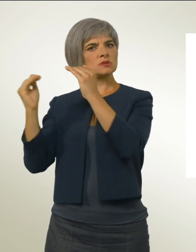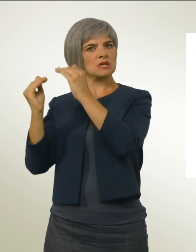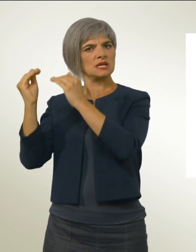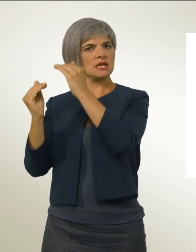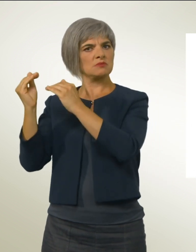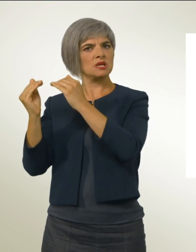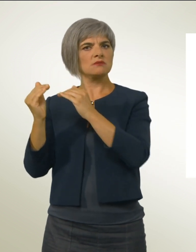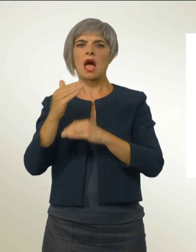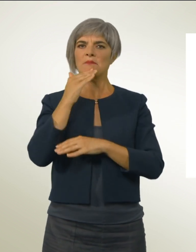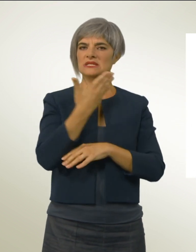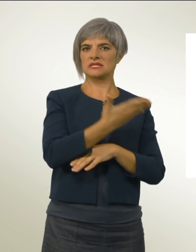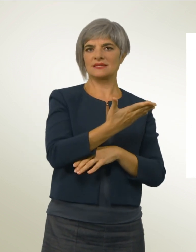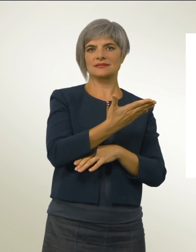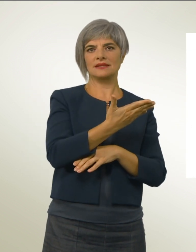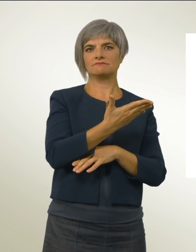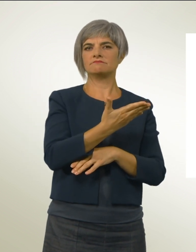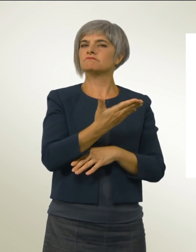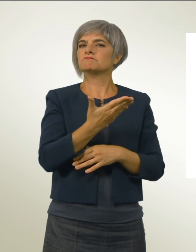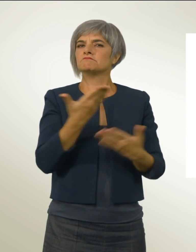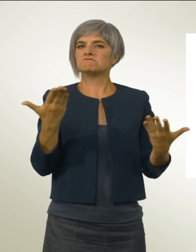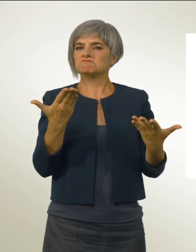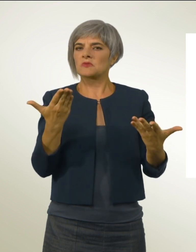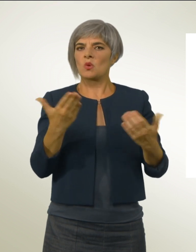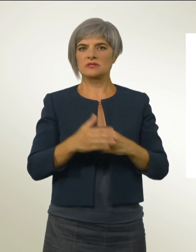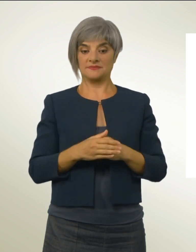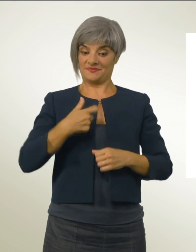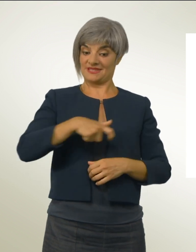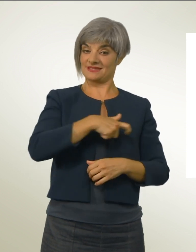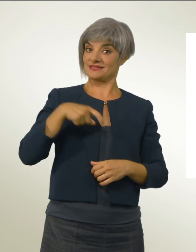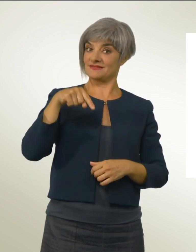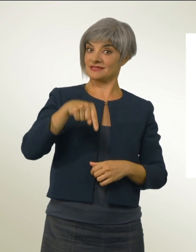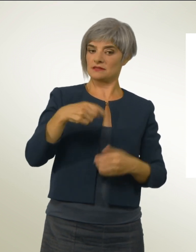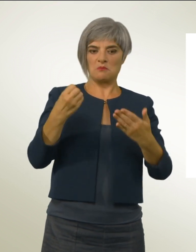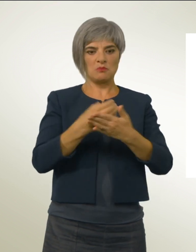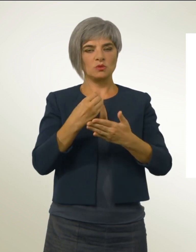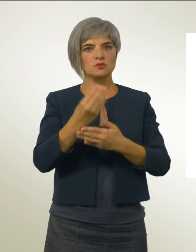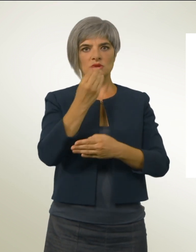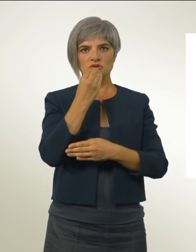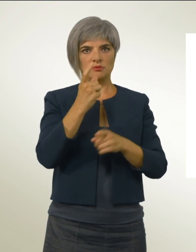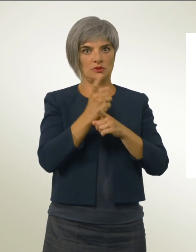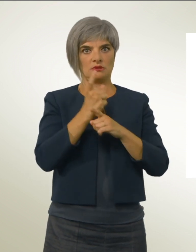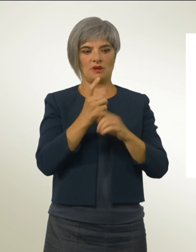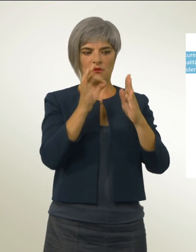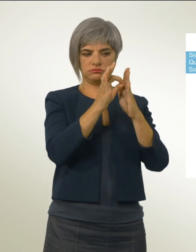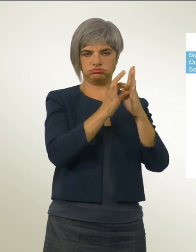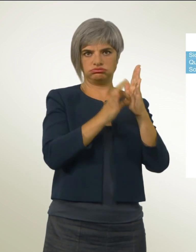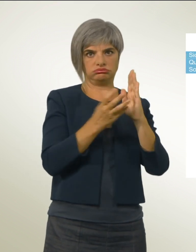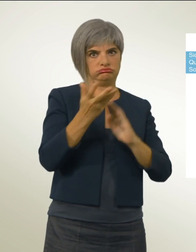In Svizzera la produzione di alimenti deve adempiere requisiti elevati, ad esempio per quanto concerne la sicurezza, la